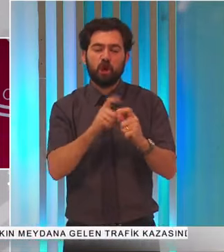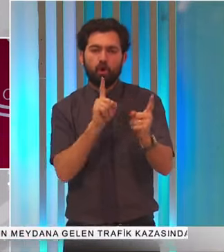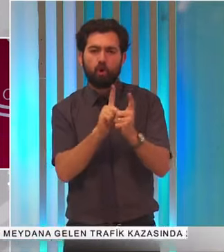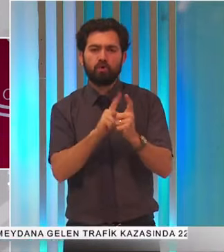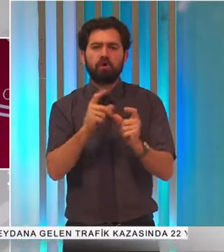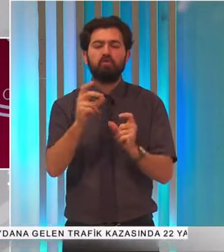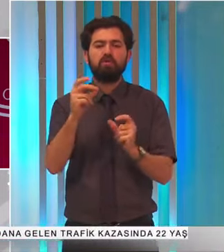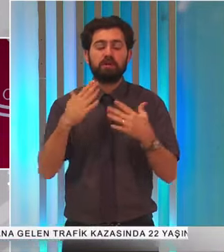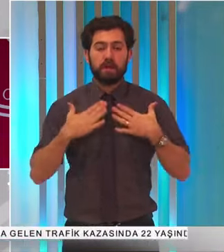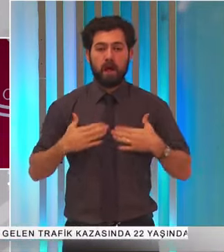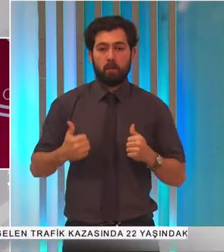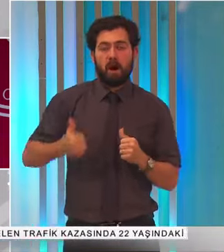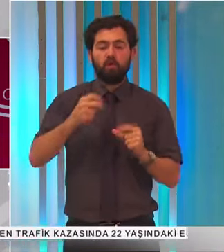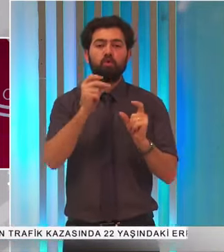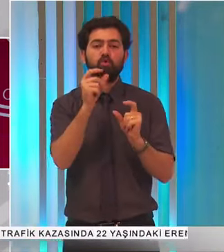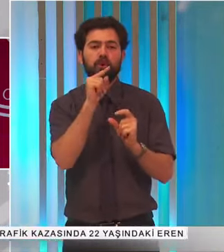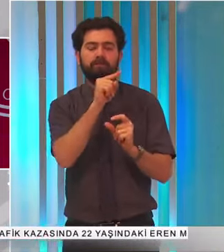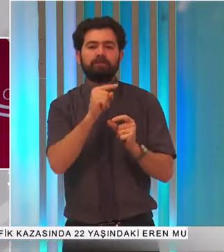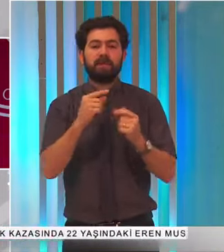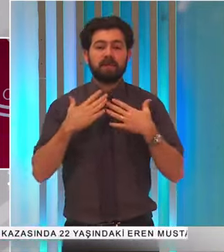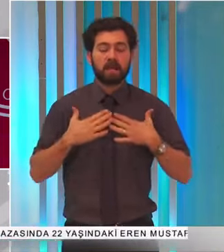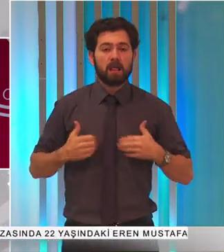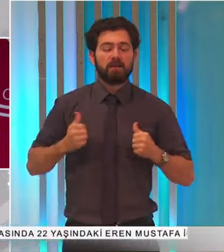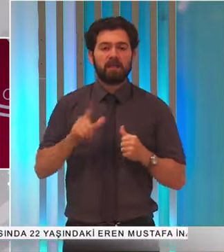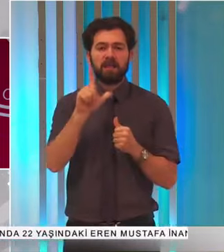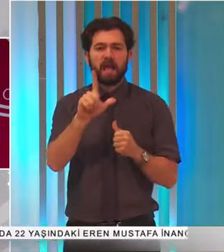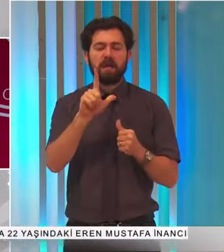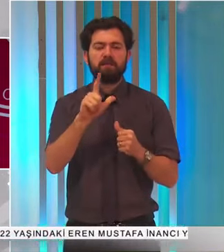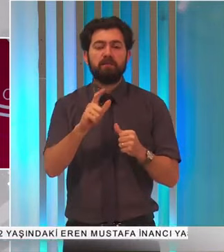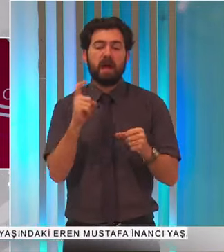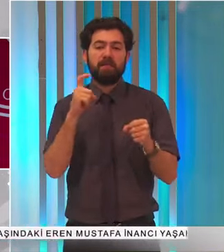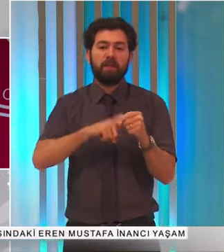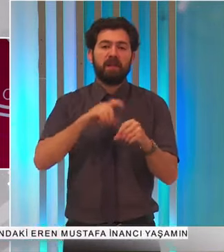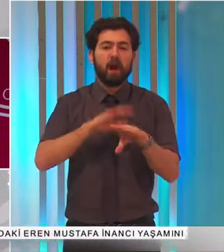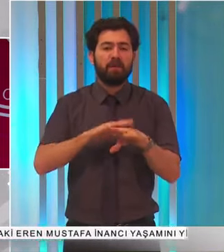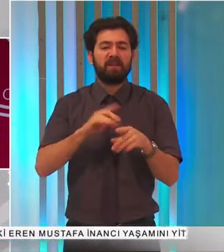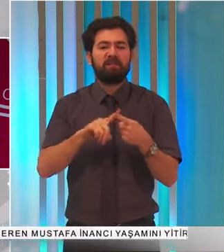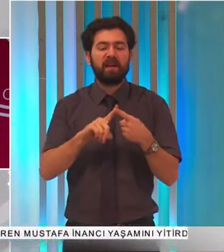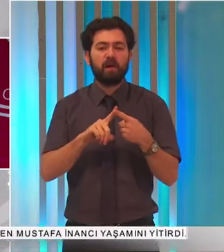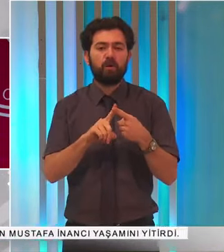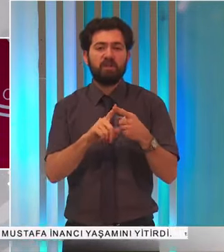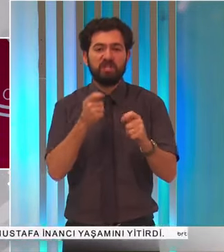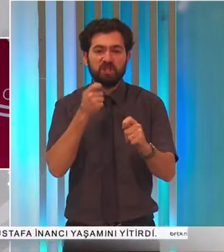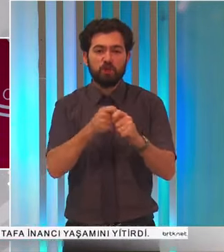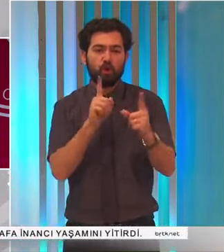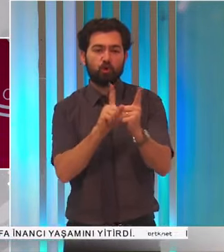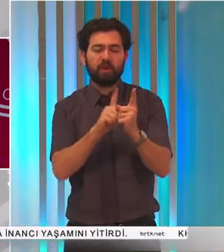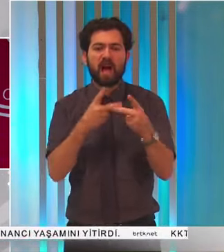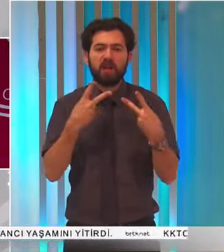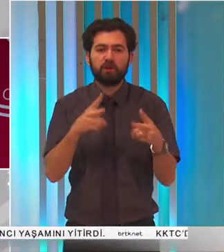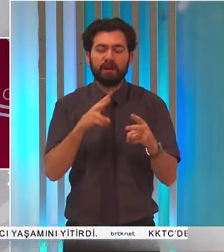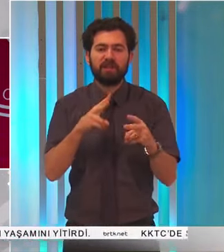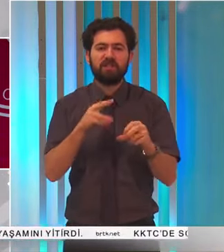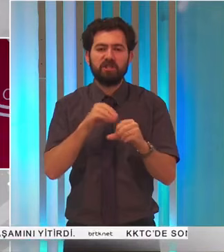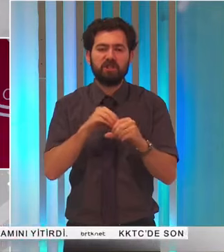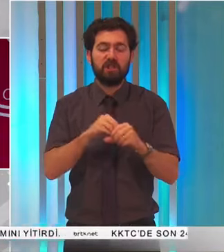Bakanı Ünal Üsel, sağlıkta gerekli kadroların oluşması ve mülakatların açılması için işlemlerin